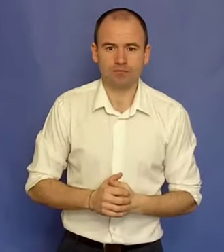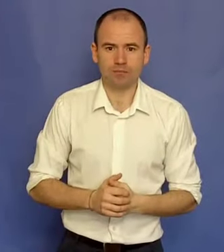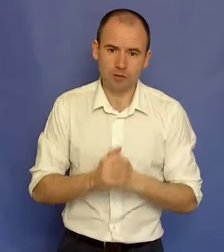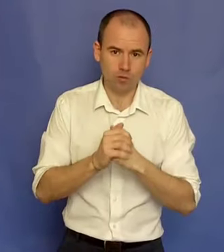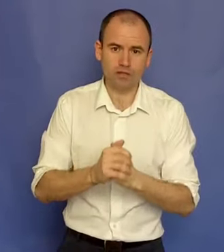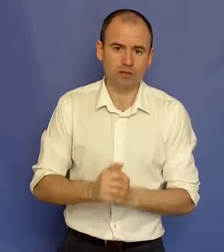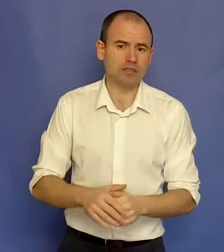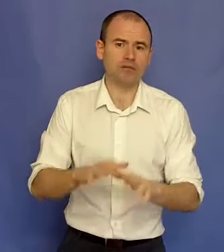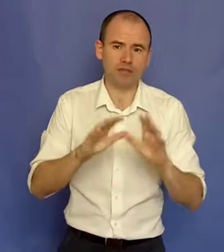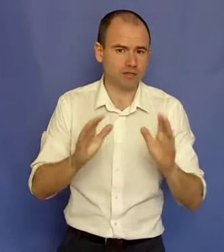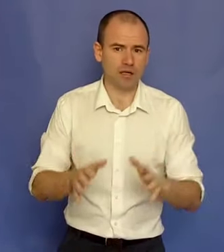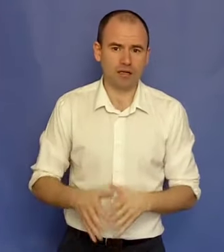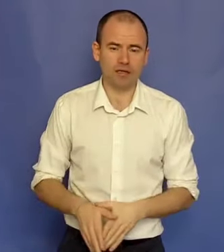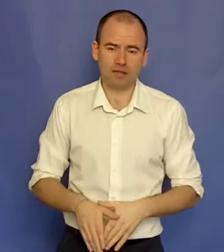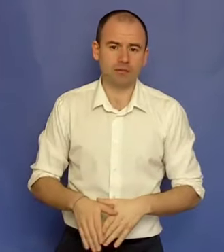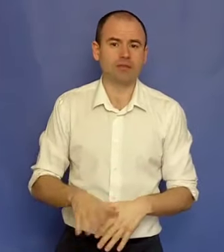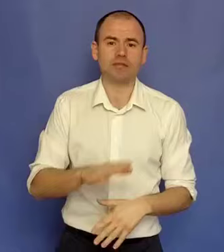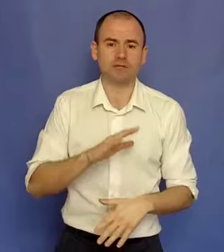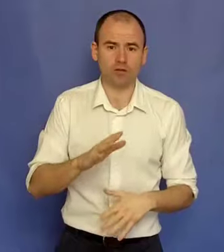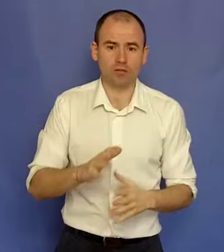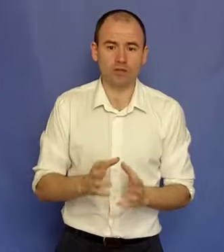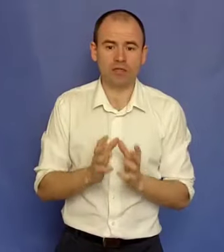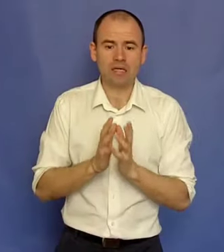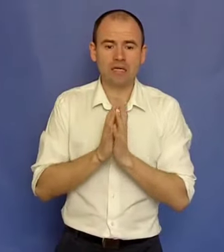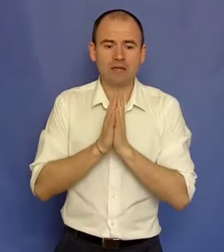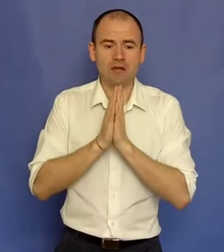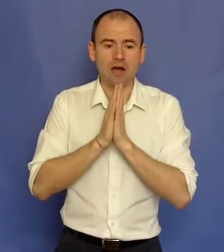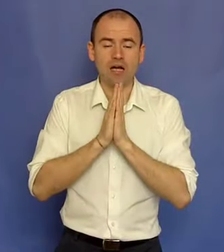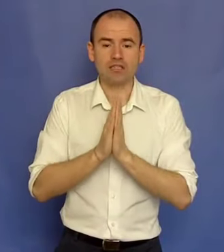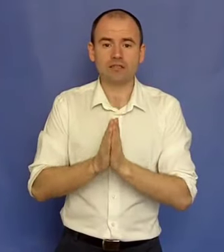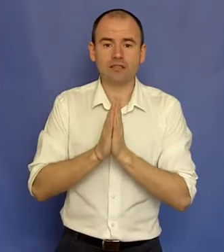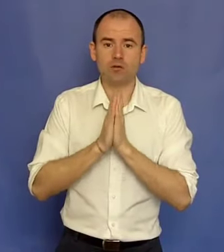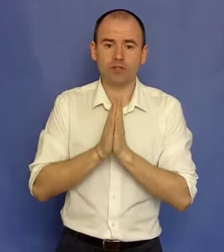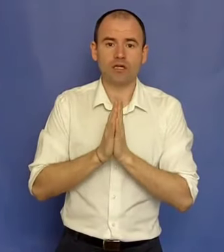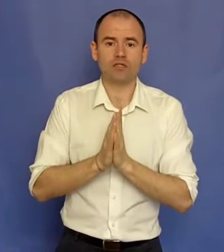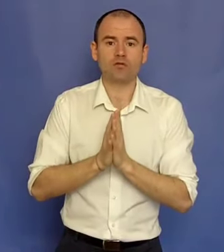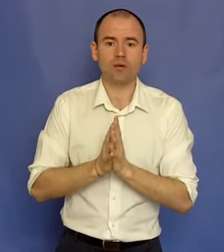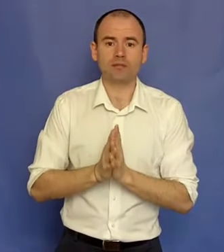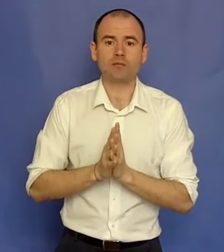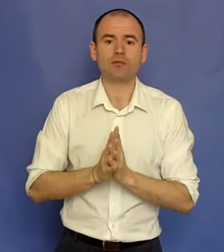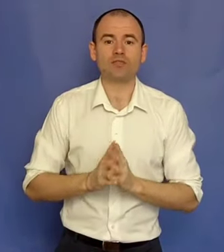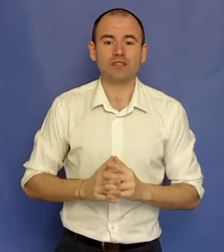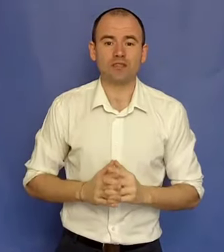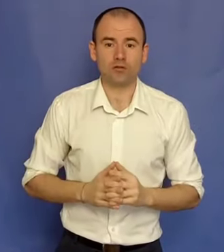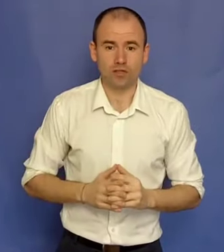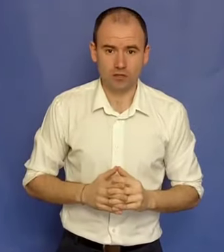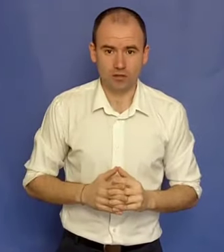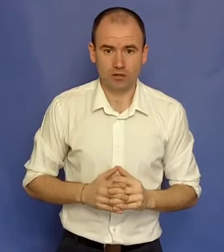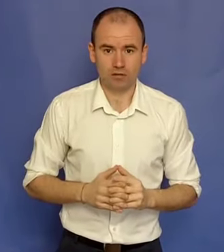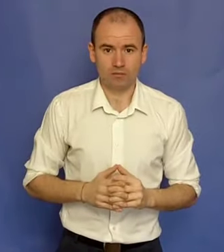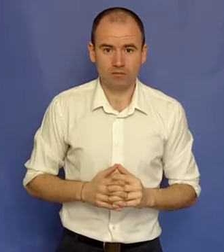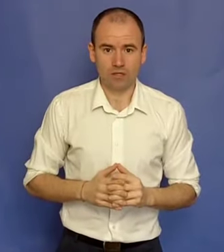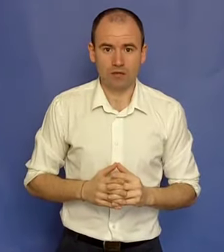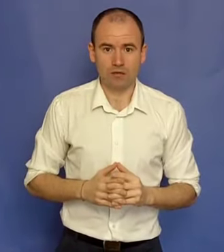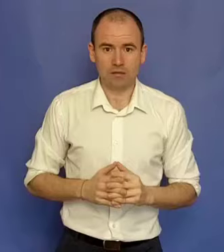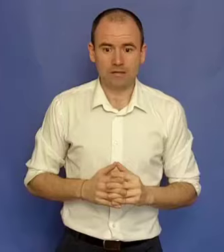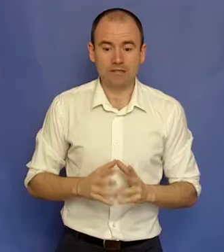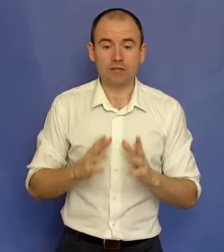îți spun asta de indiferent ce salar ai, crede-mă că este foarte mică. Angajații, orice angajat din lumea asta în momentul ăsta se irosește. Se